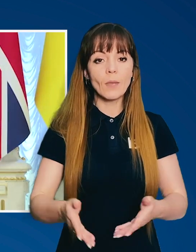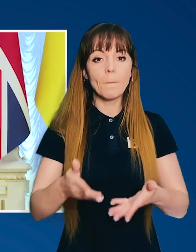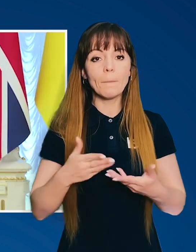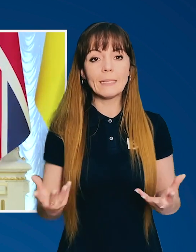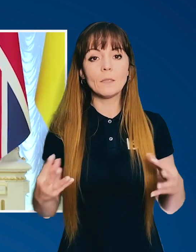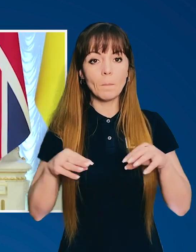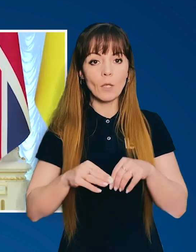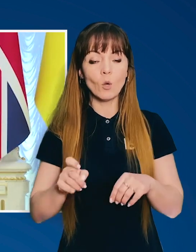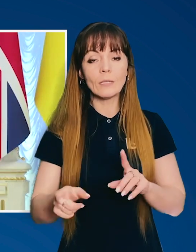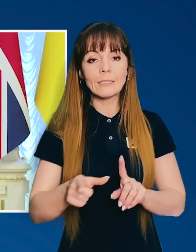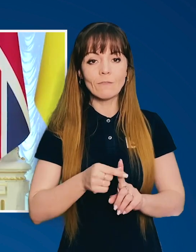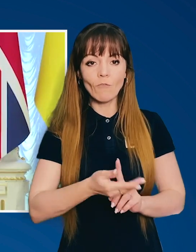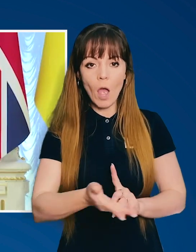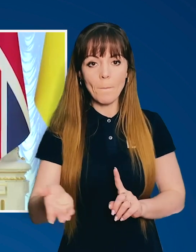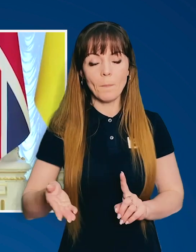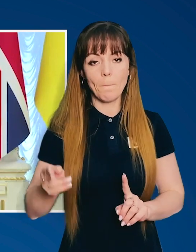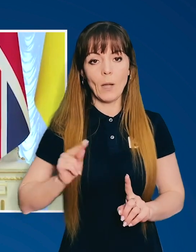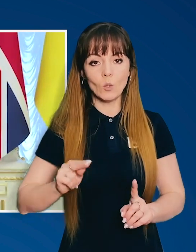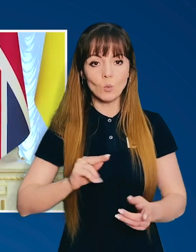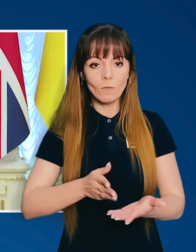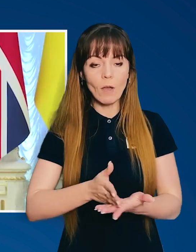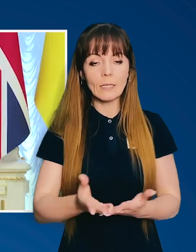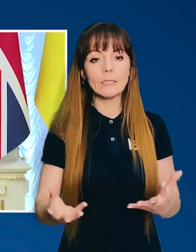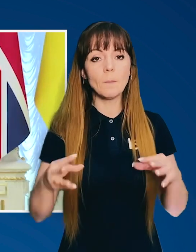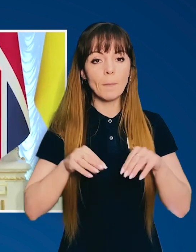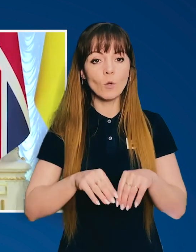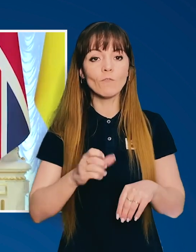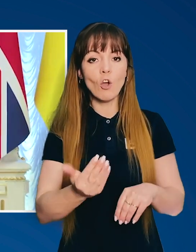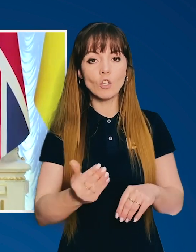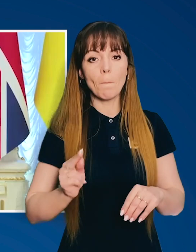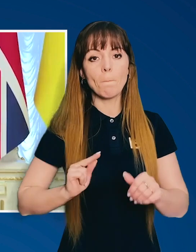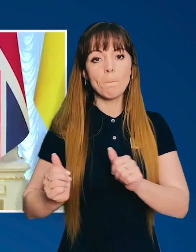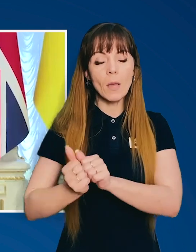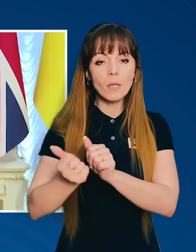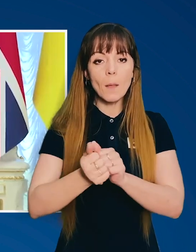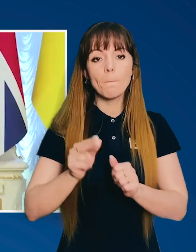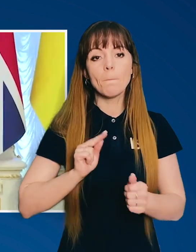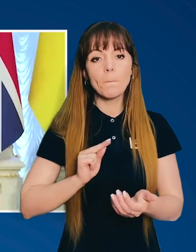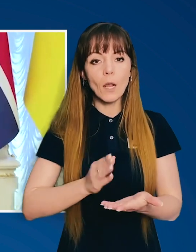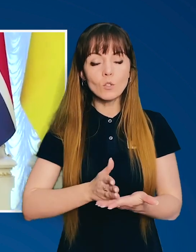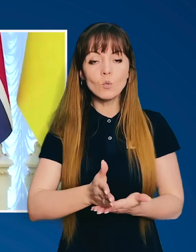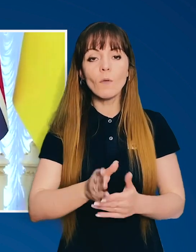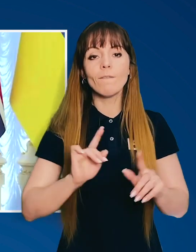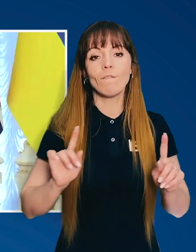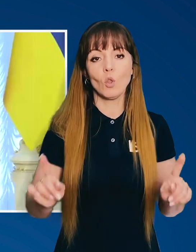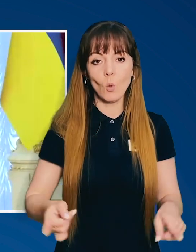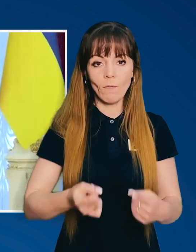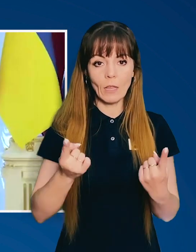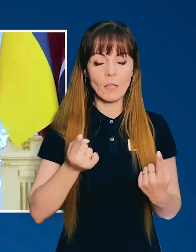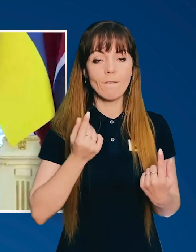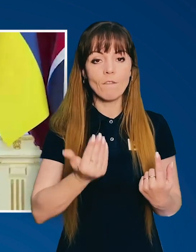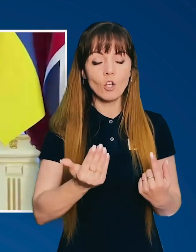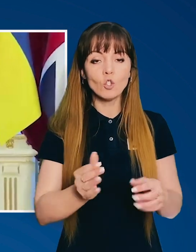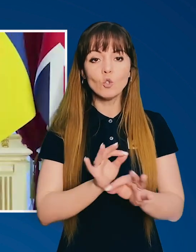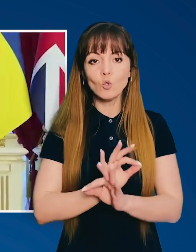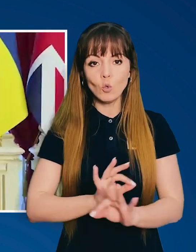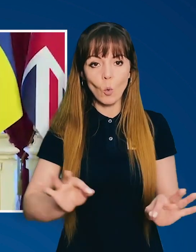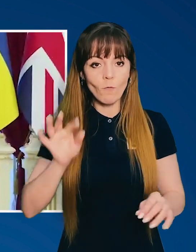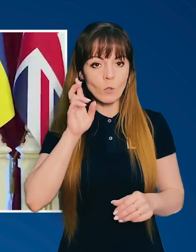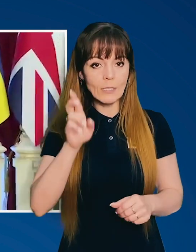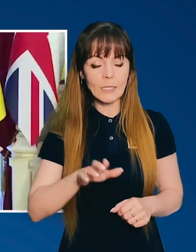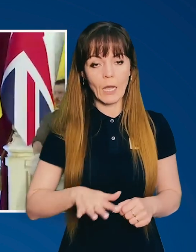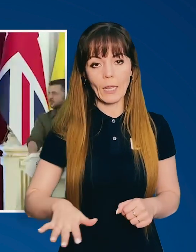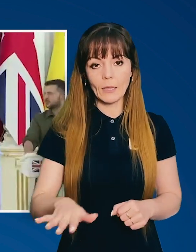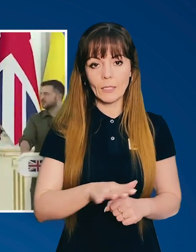говорили. Ми спільно з вами працюватимемо, спільно з нашими партнерами працюватимемо над відновленням